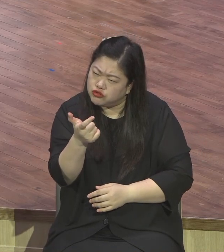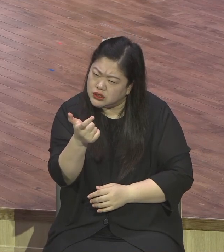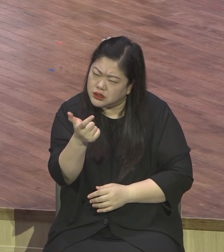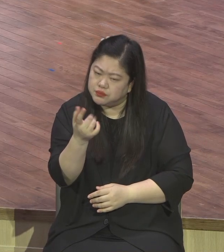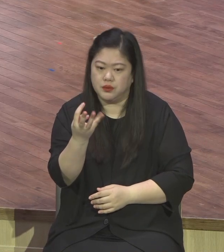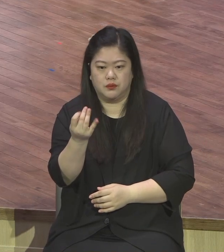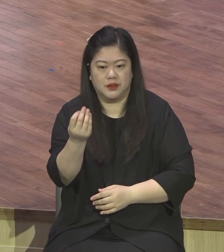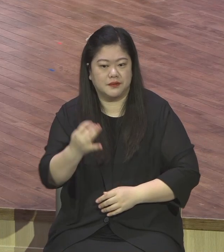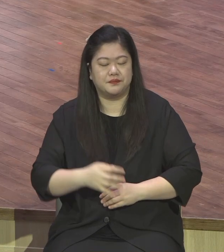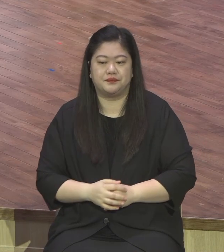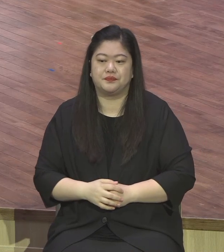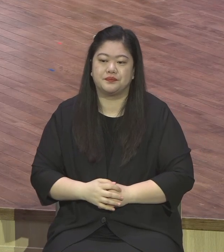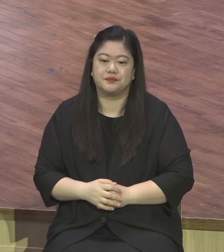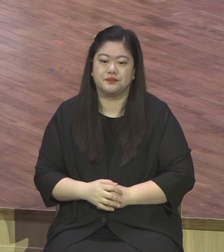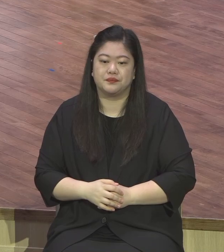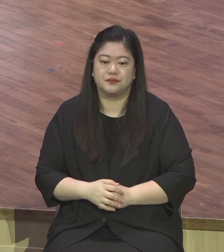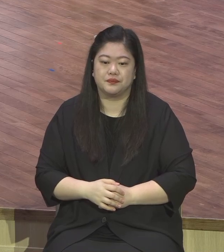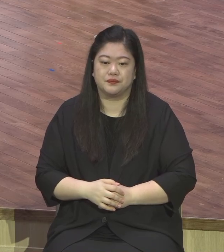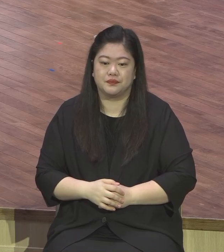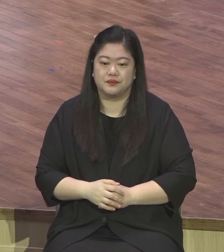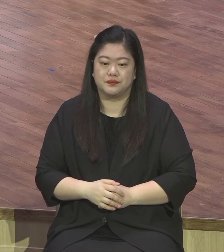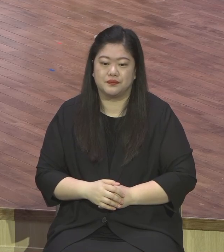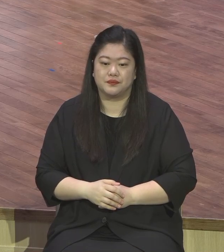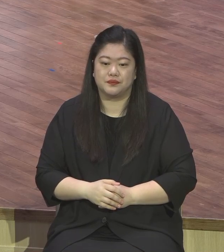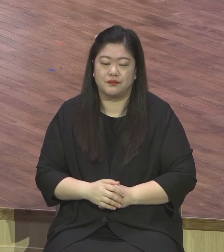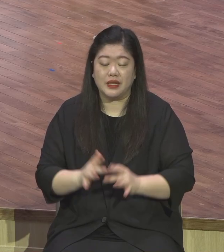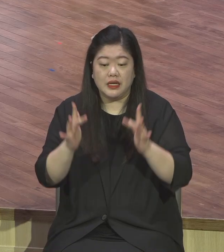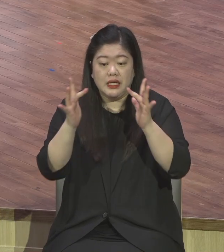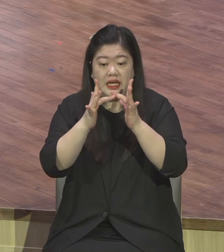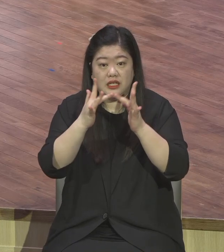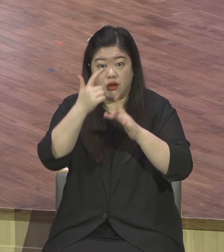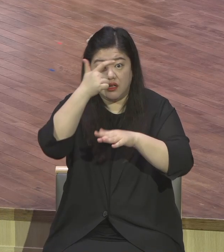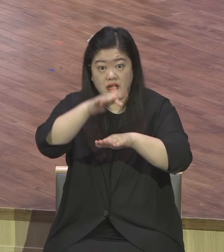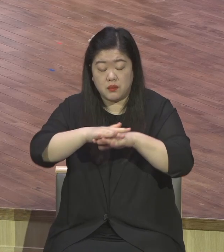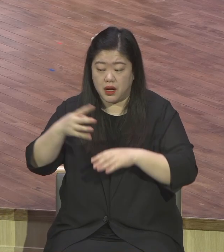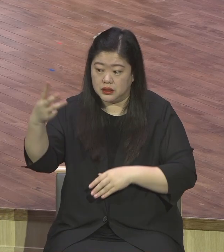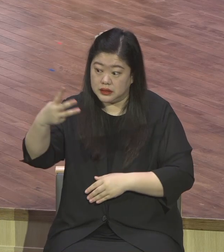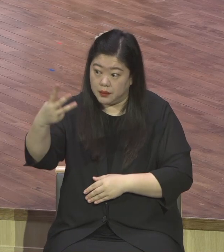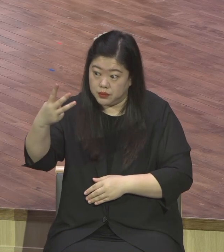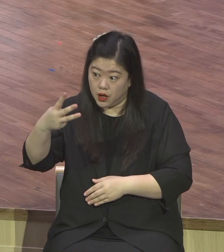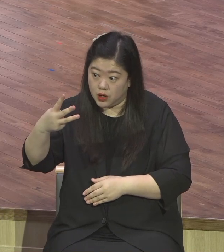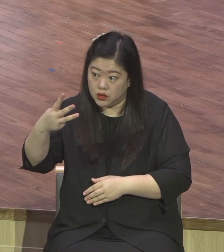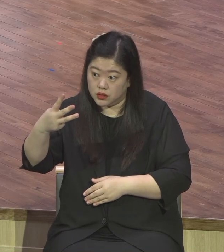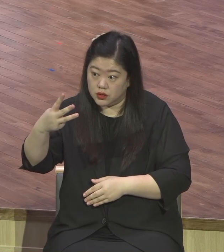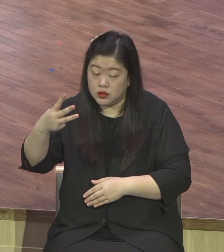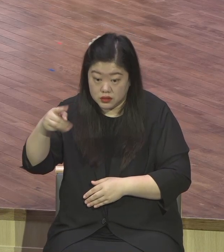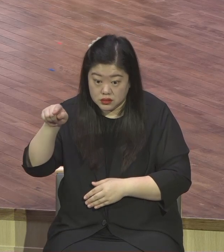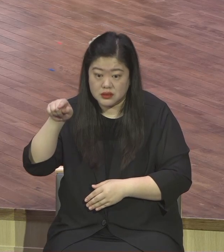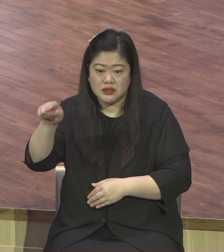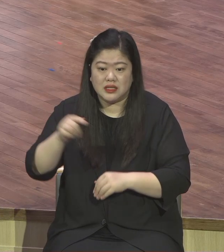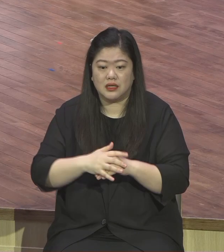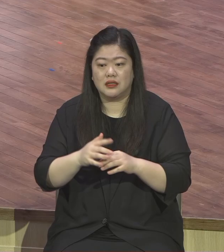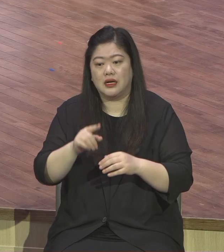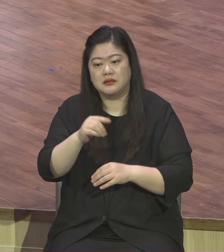3549명에 대해서 6월 한 달 동안 집중적으로 그렇게